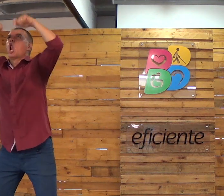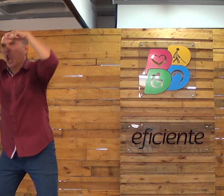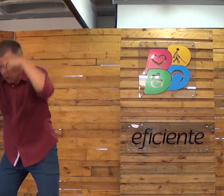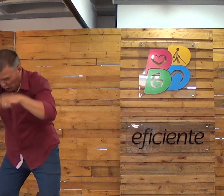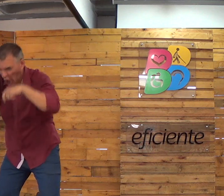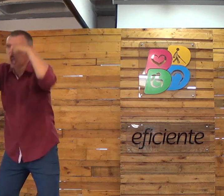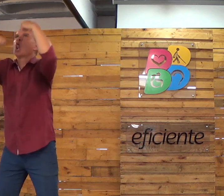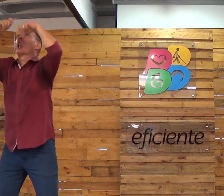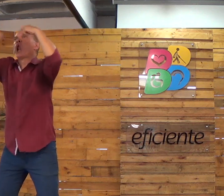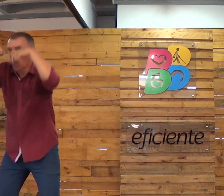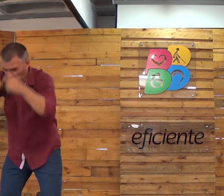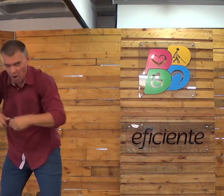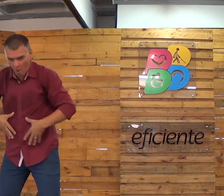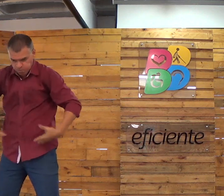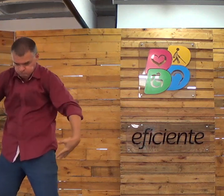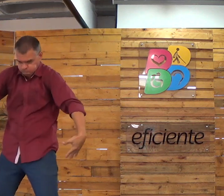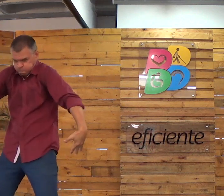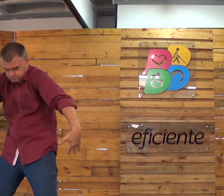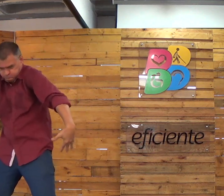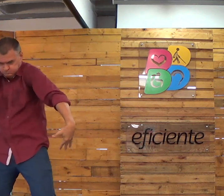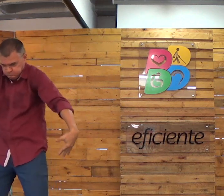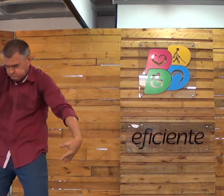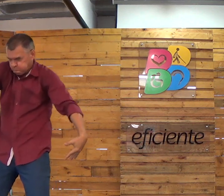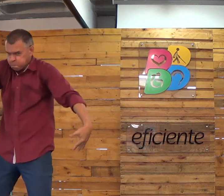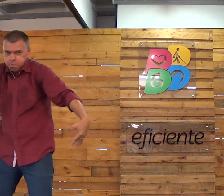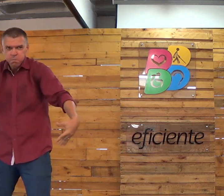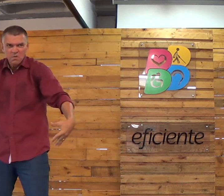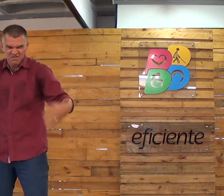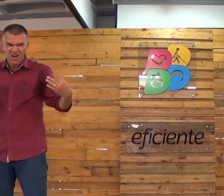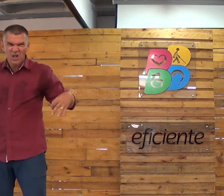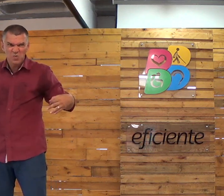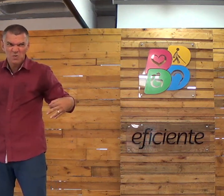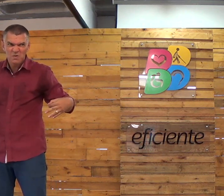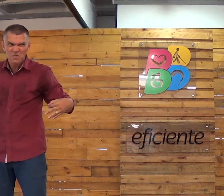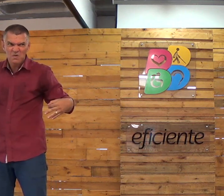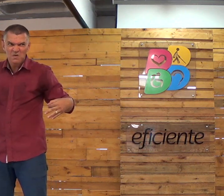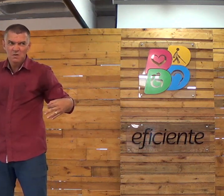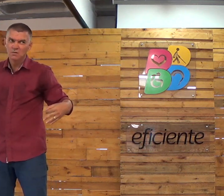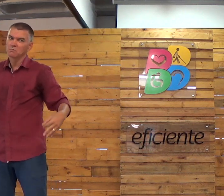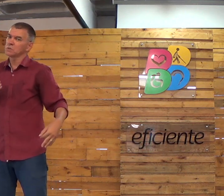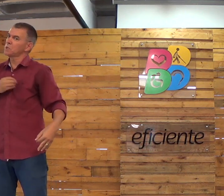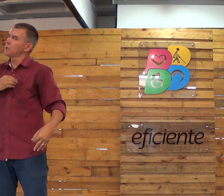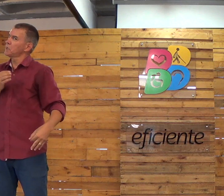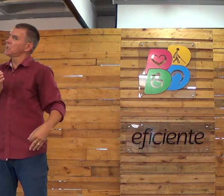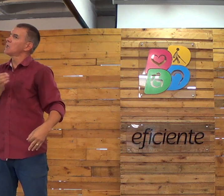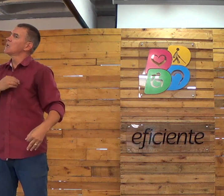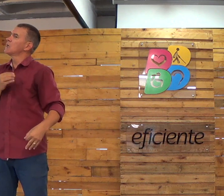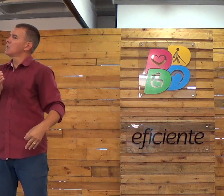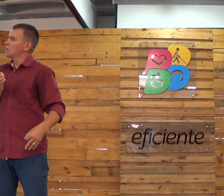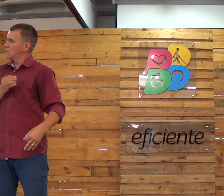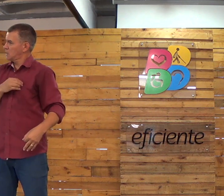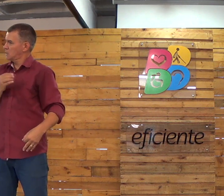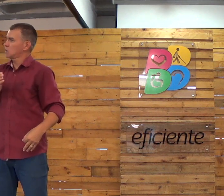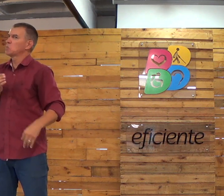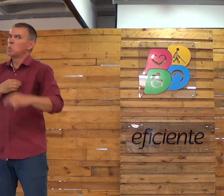também, né? Tem uma montanha de comida lá. Cuidado. vai ficar com o suco. O vai ficar legal. Cuidado. Que pecado.